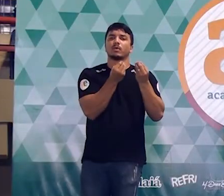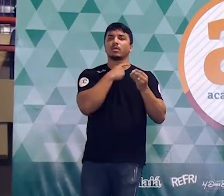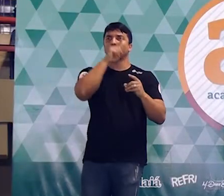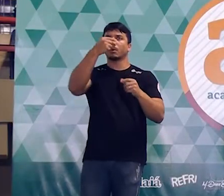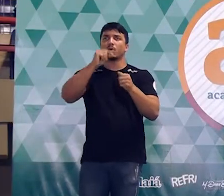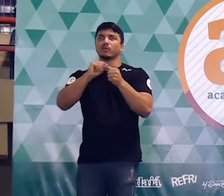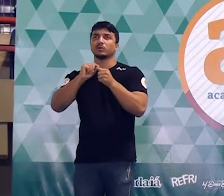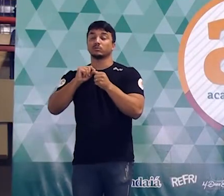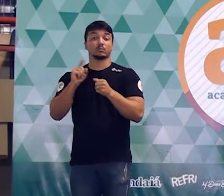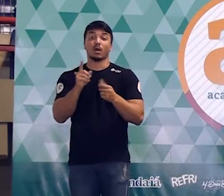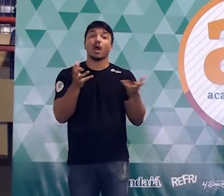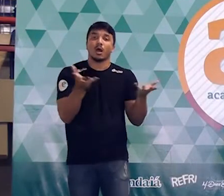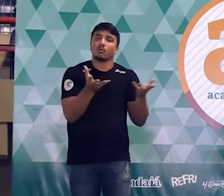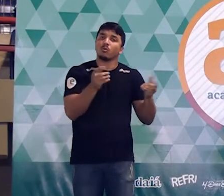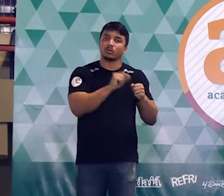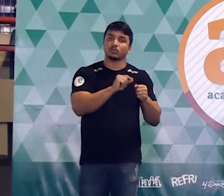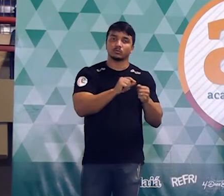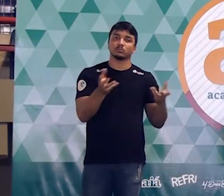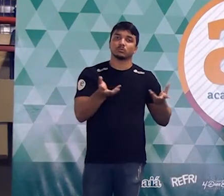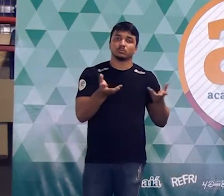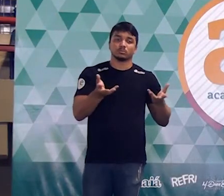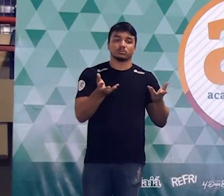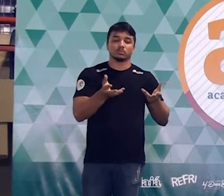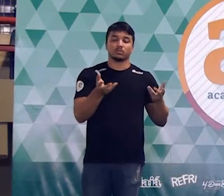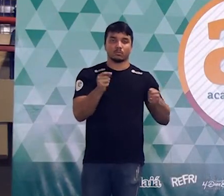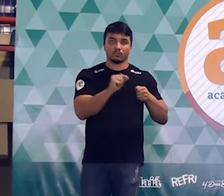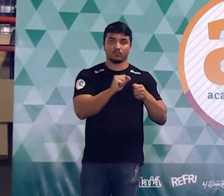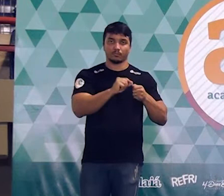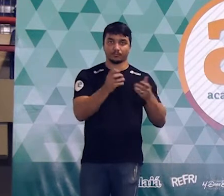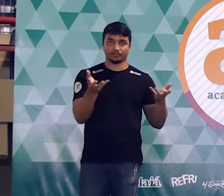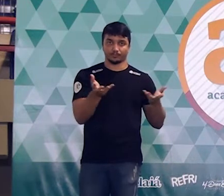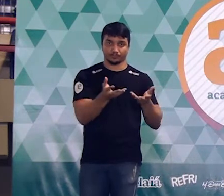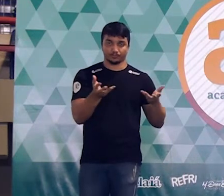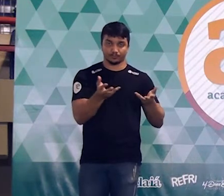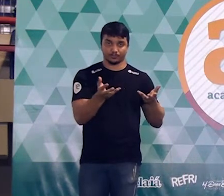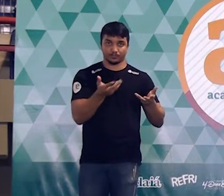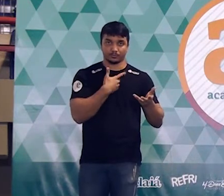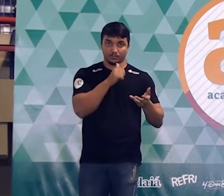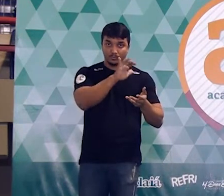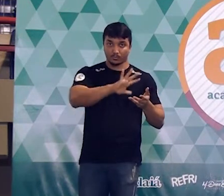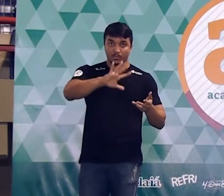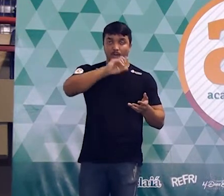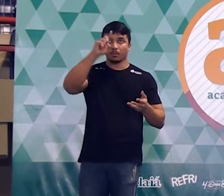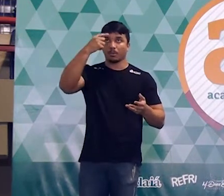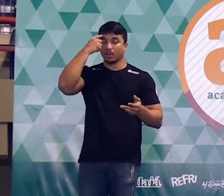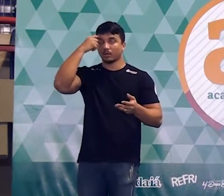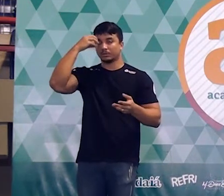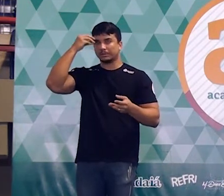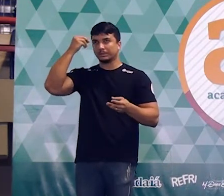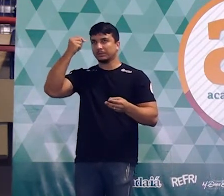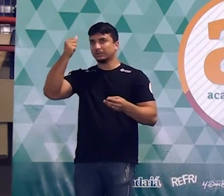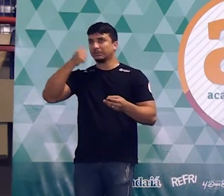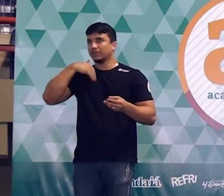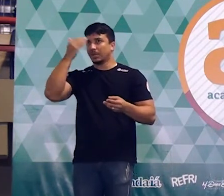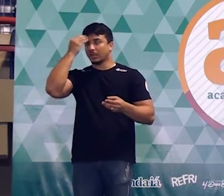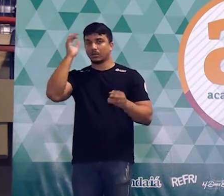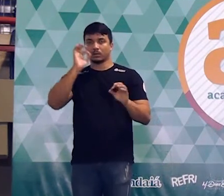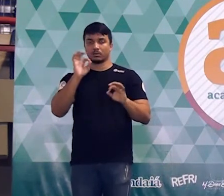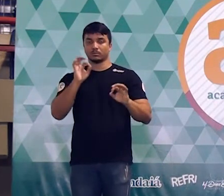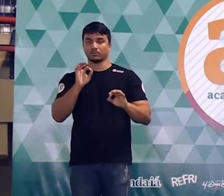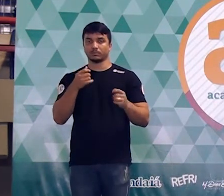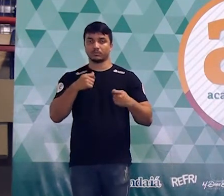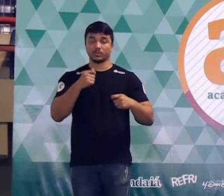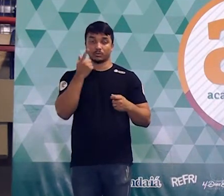depois isso. Não, pessoal, façam agora. Façam esse desenho agora, está certo? Porque senão depois vocês não vão entender a resolução da questão.